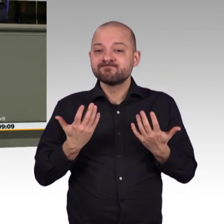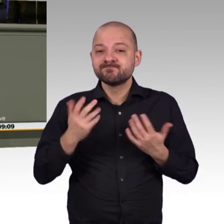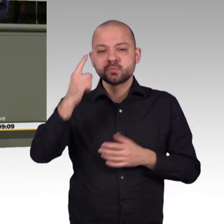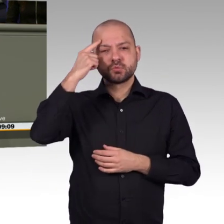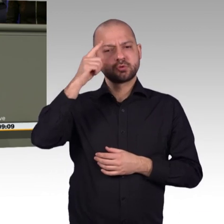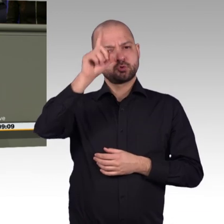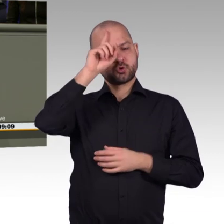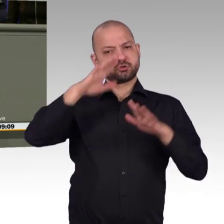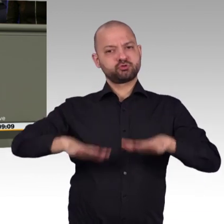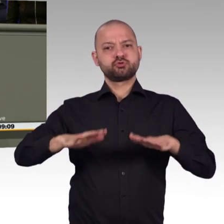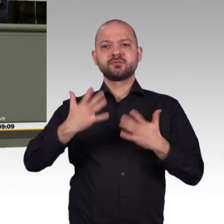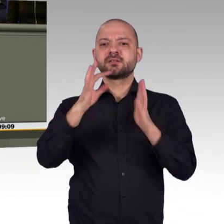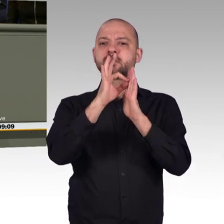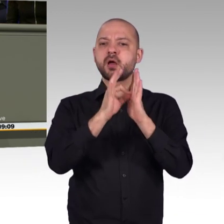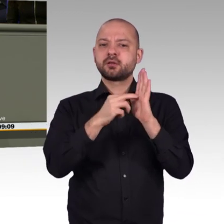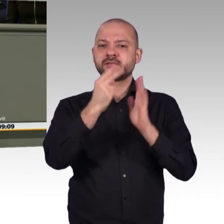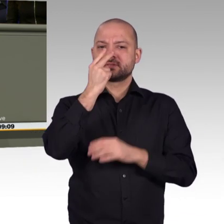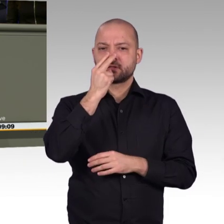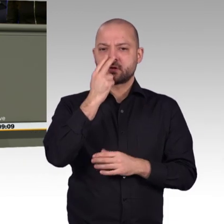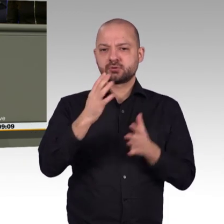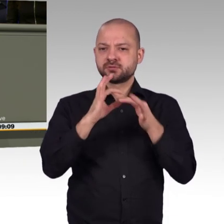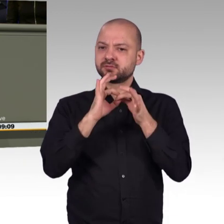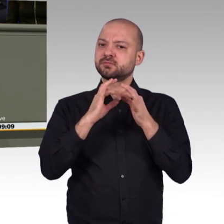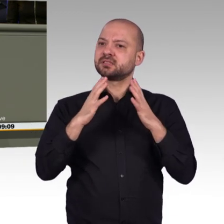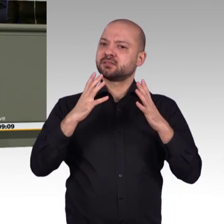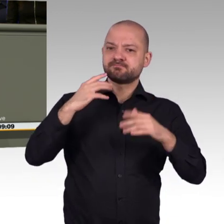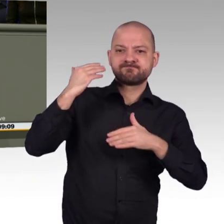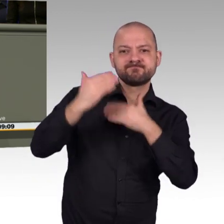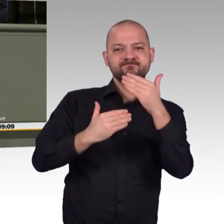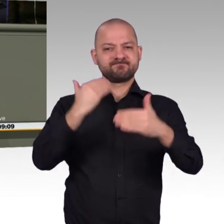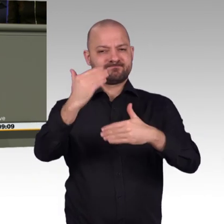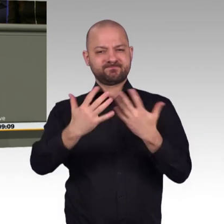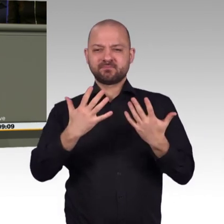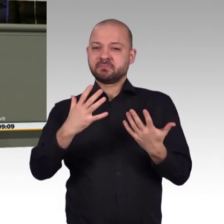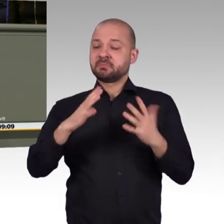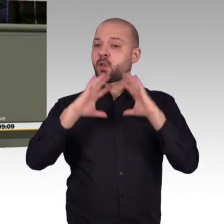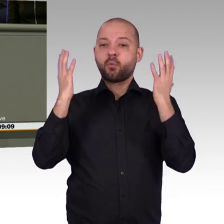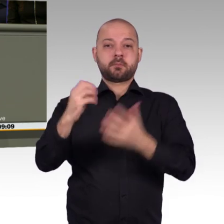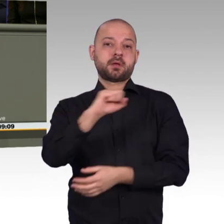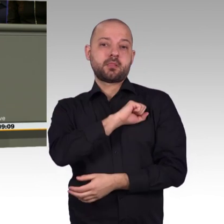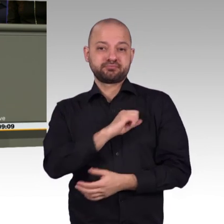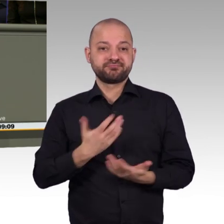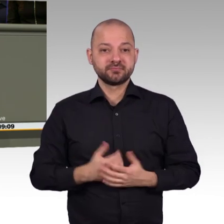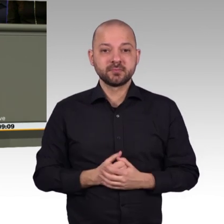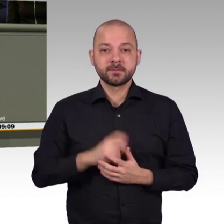digitaler Staat, hoffe ich, haben wir bald mal noch eine Extradebatte. Da komme ich jetzt leider nicht mehr dazu. Aber abschließend würde ich vielleicht gerne noch